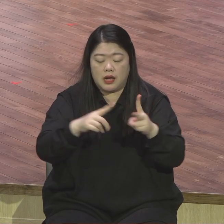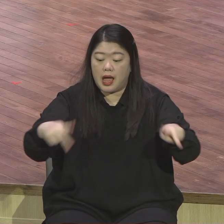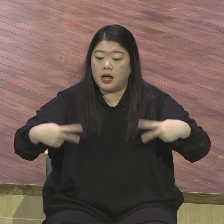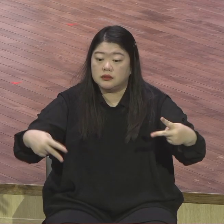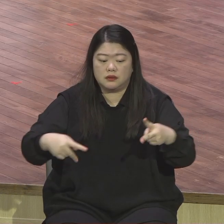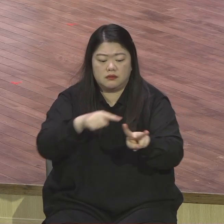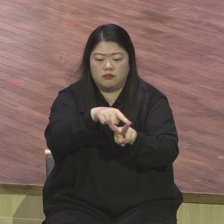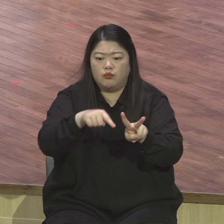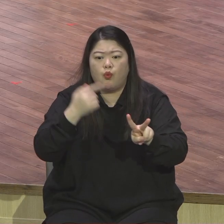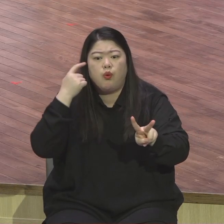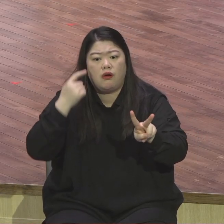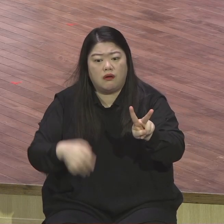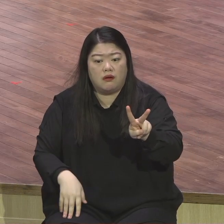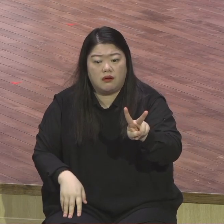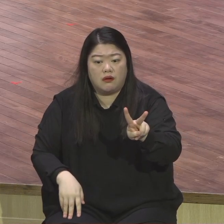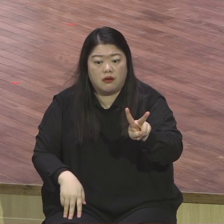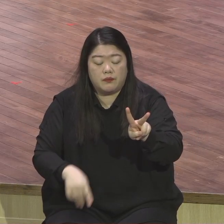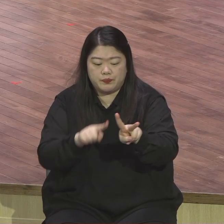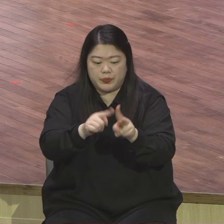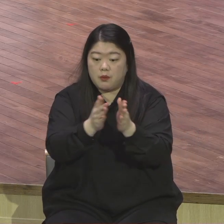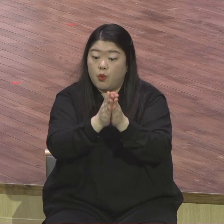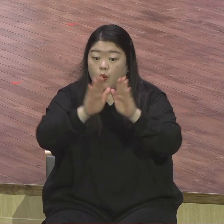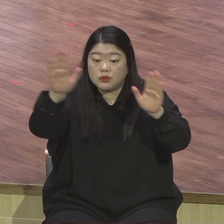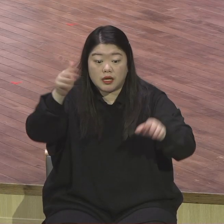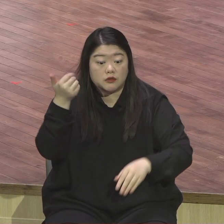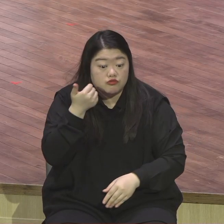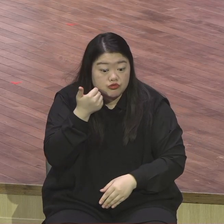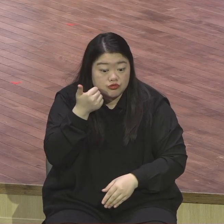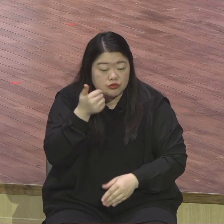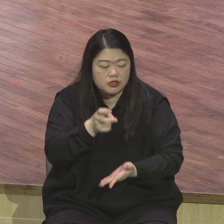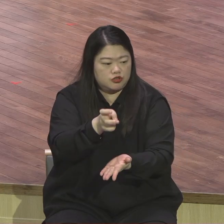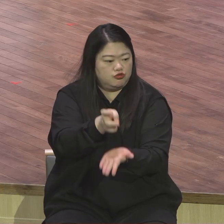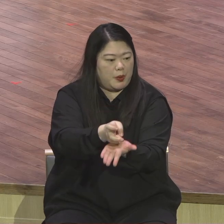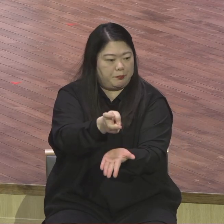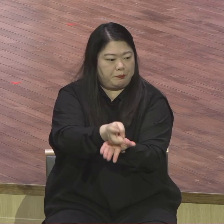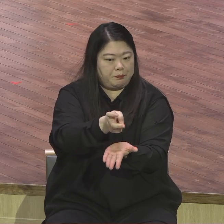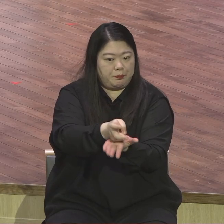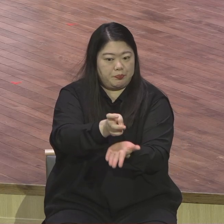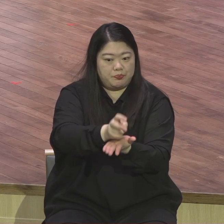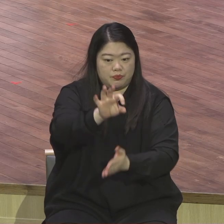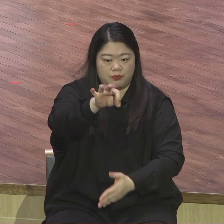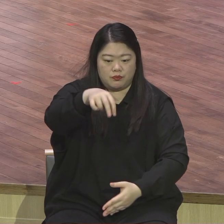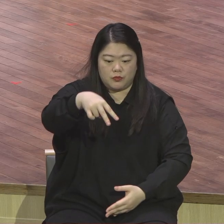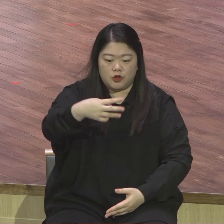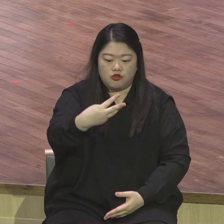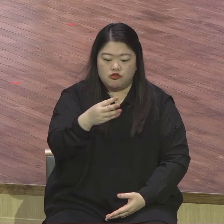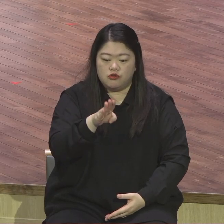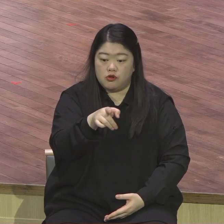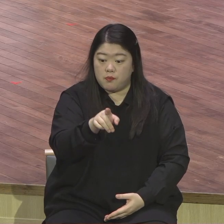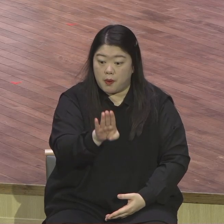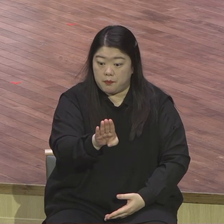24제를 보면 율법은 우리를 예수님께로 인도하는 초등교사